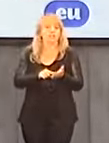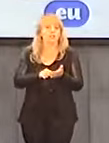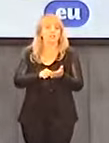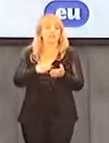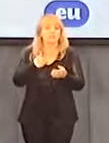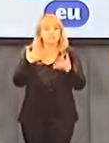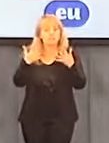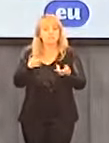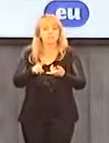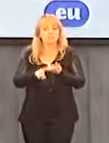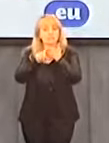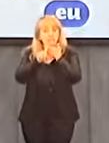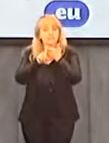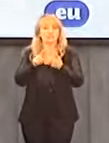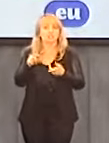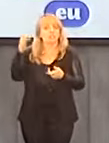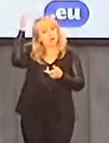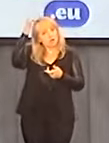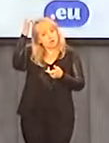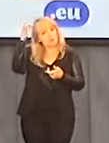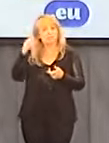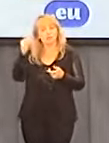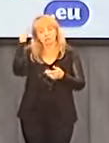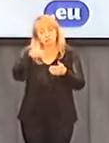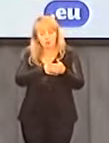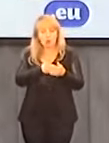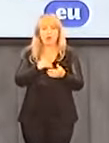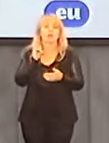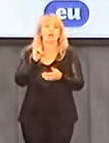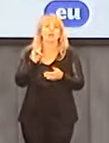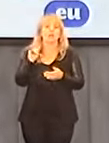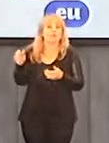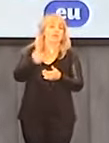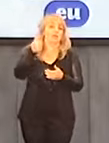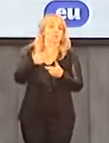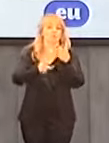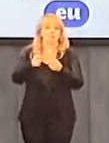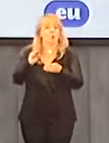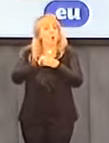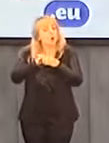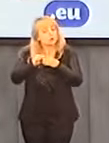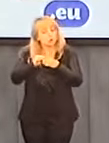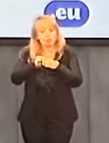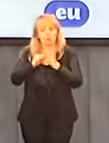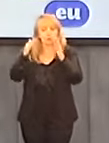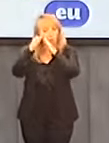Zawieszającego przynajmniej na czas. Zawieszającego na czas oczyszczenia hierarchii kościelnej i